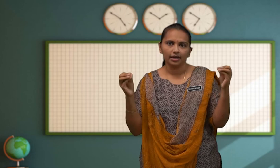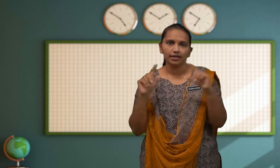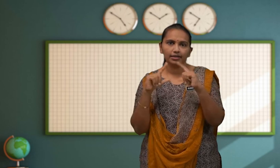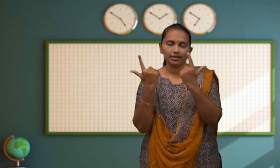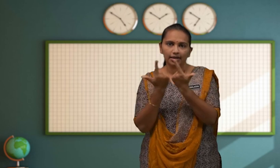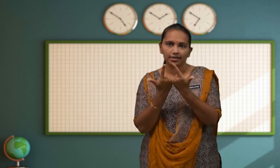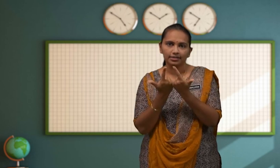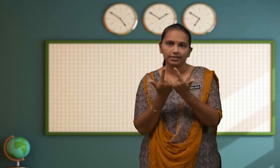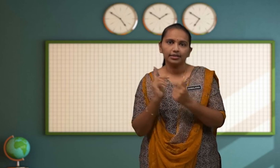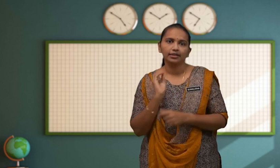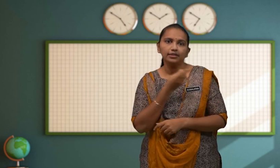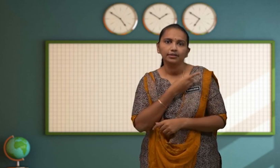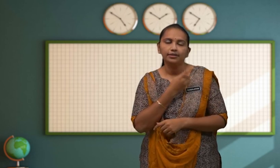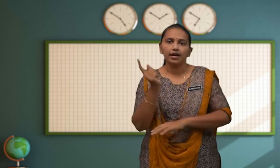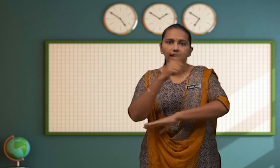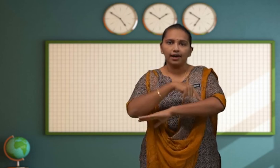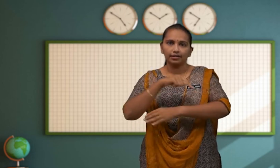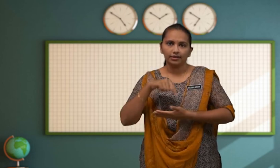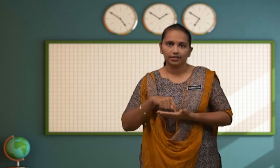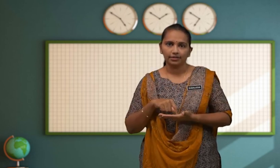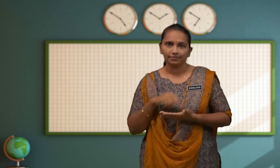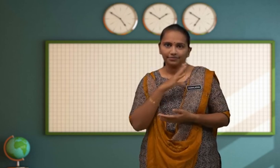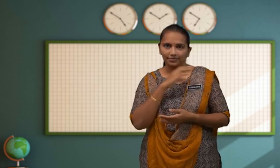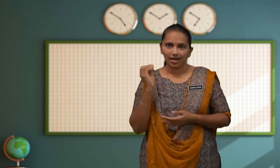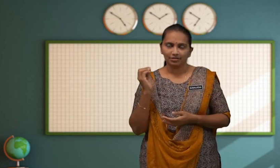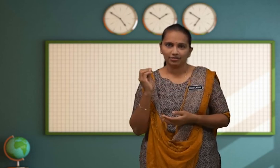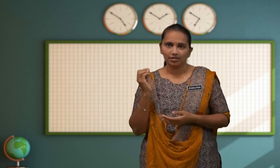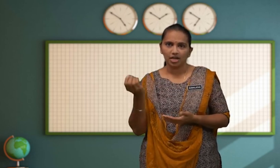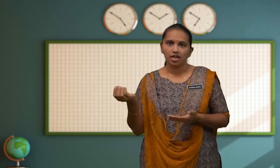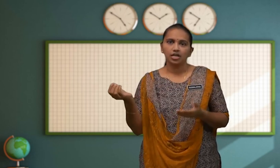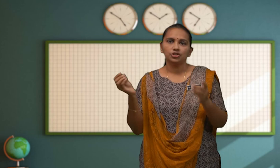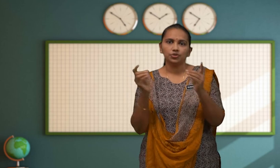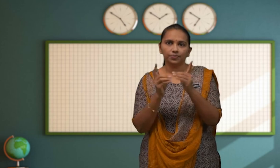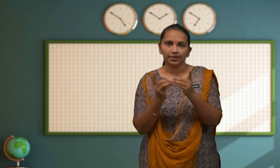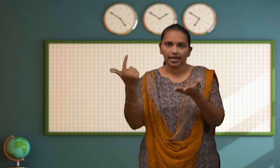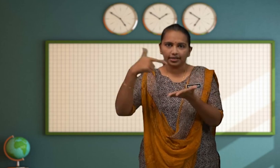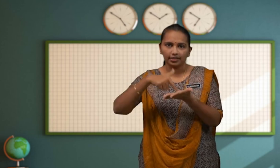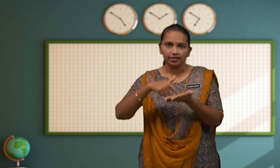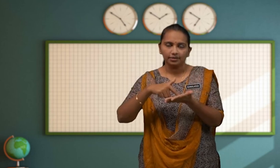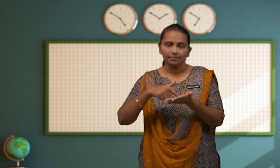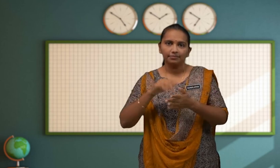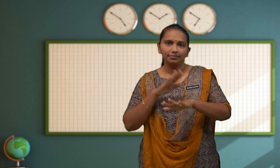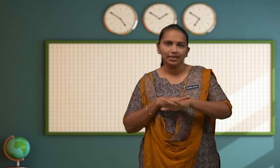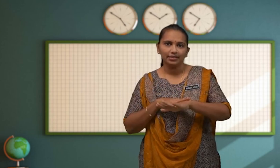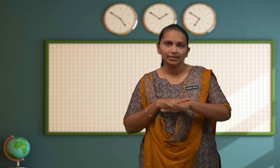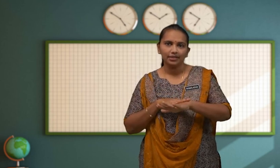Kelas Kita Hari ini Dan Jumpa lagi Pada